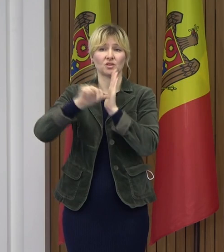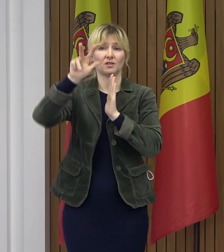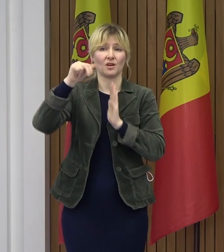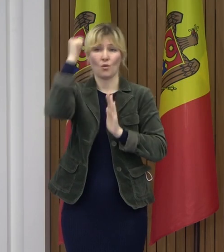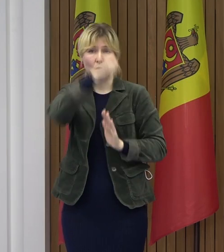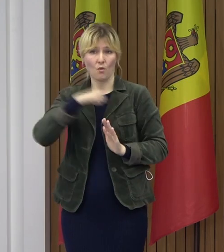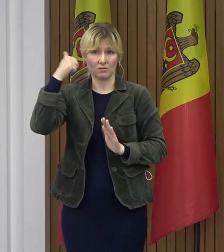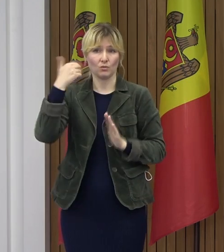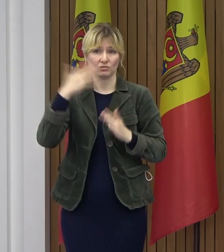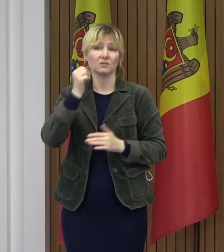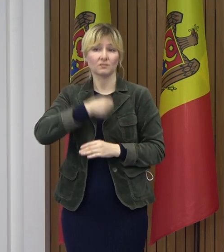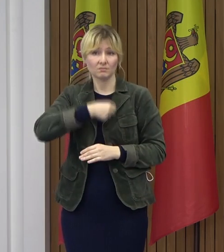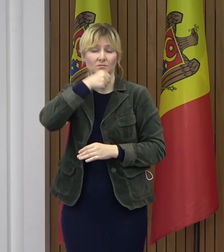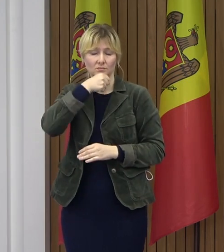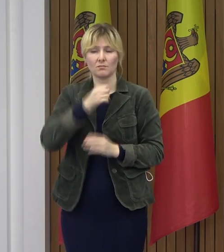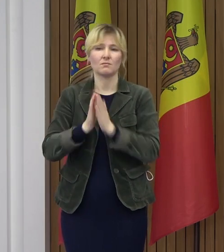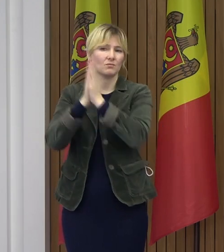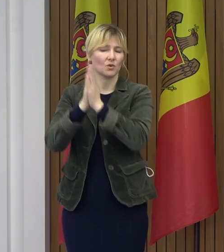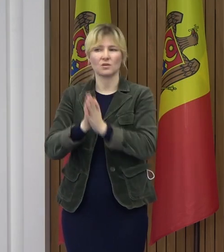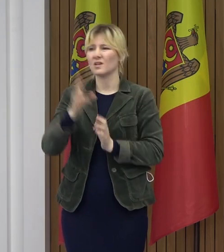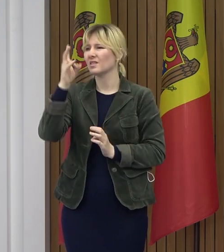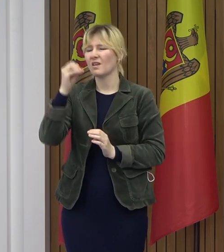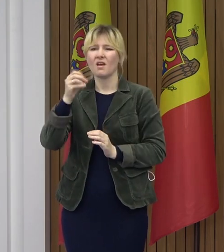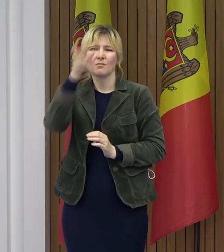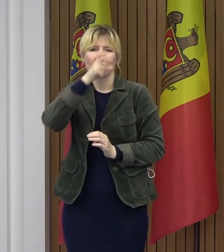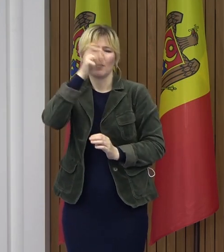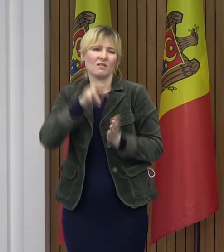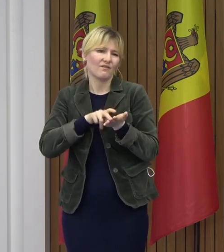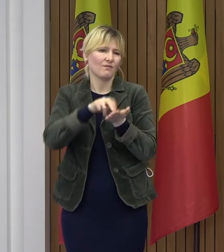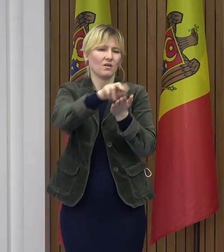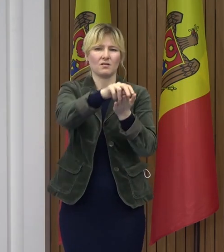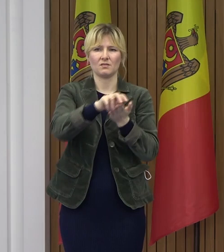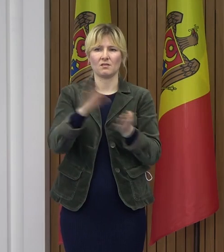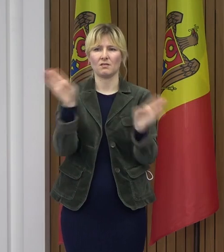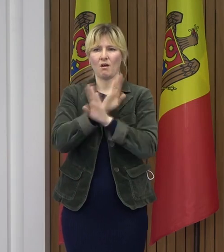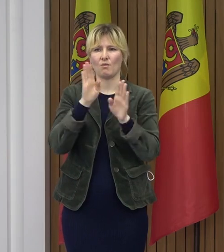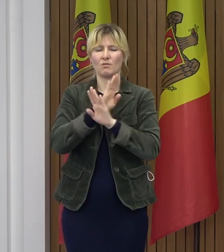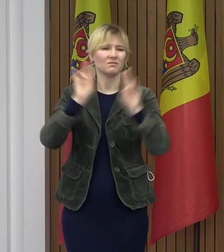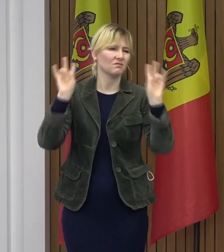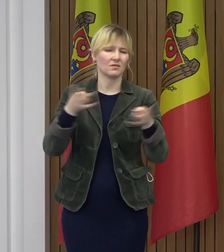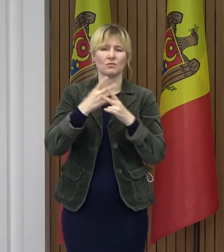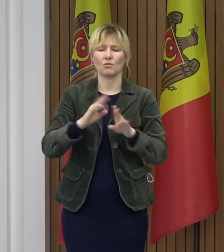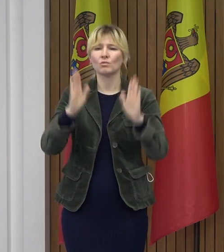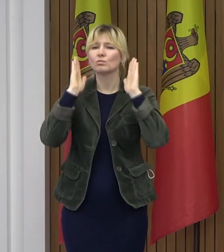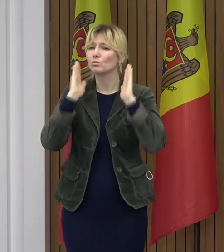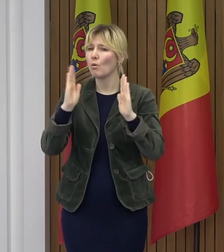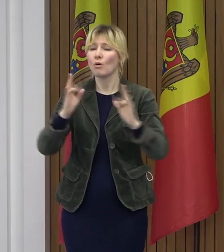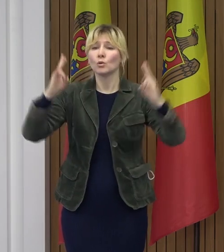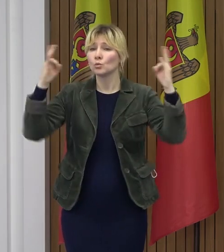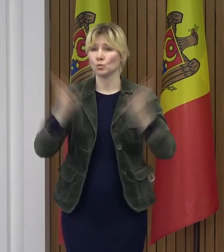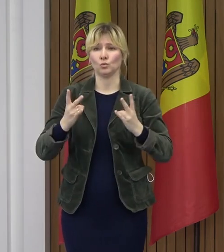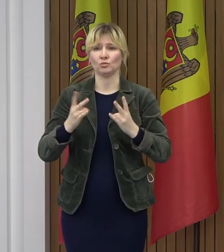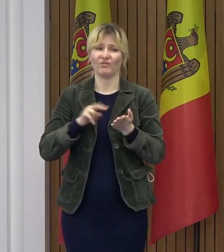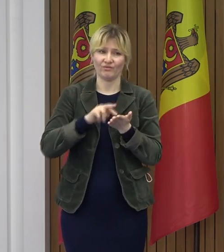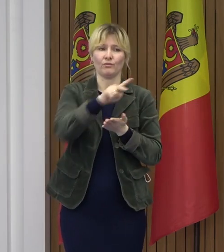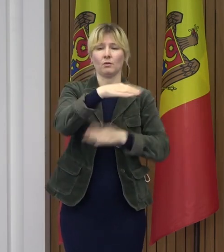ieșiți în stradă fără necesitate absolută. Depinde de noi,